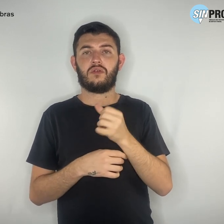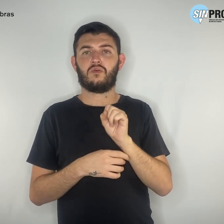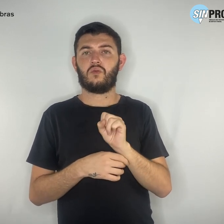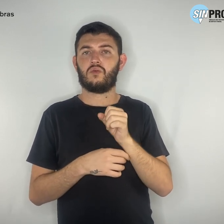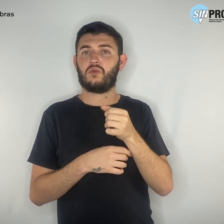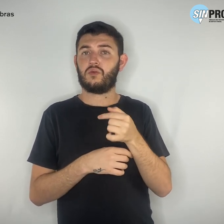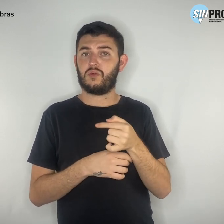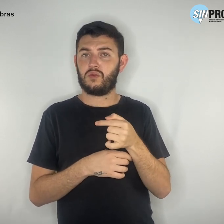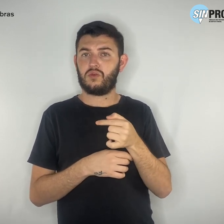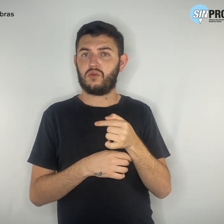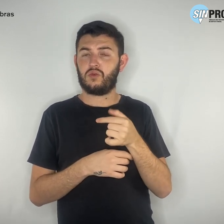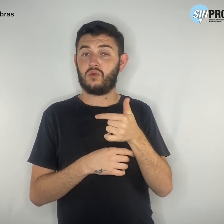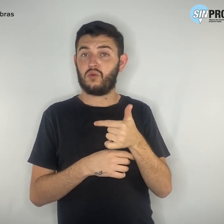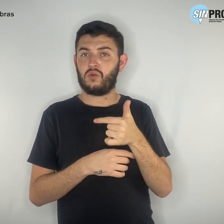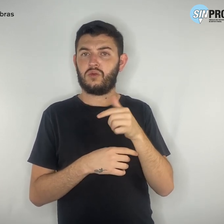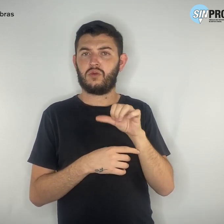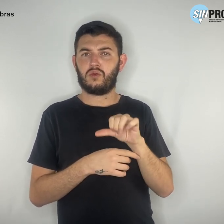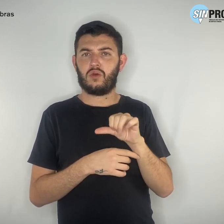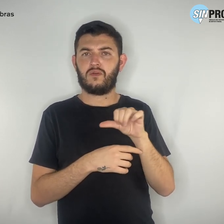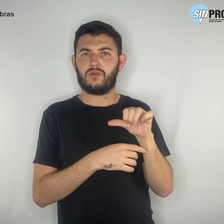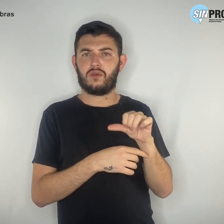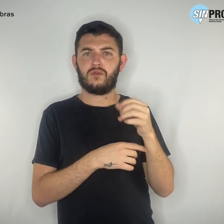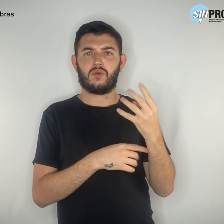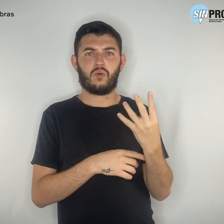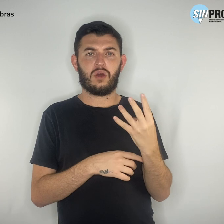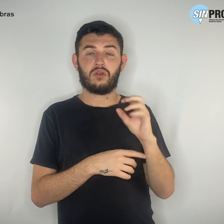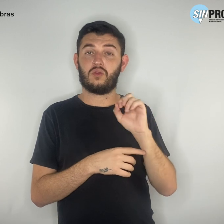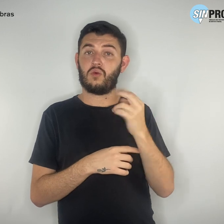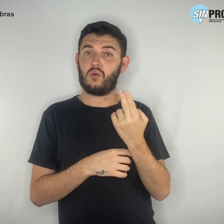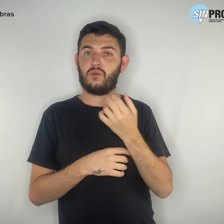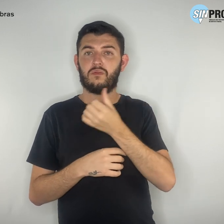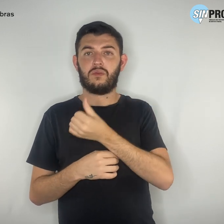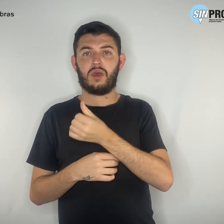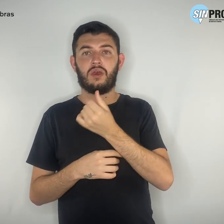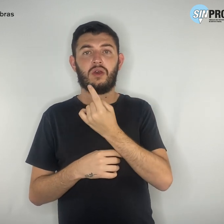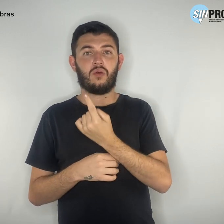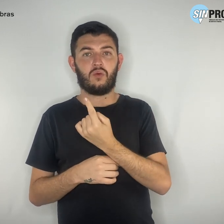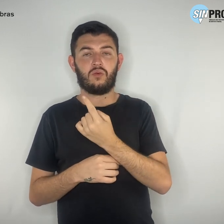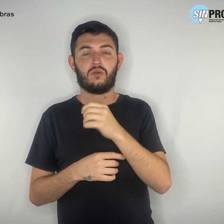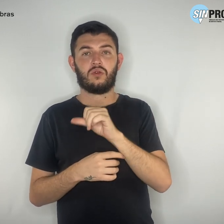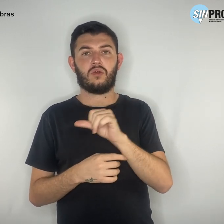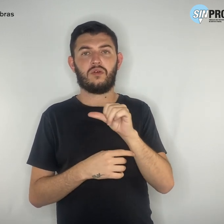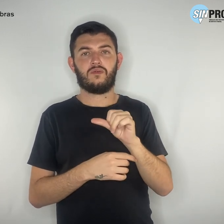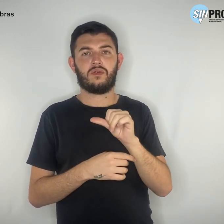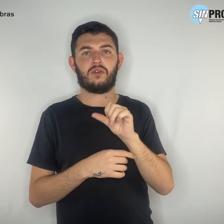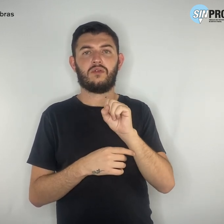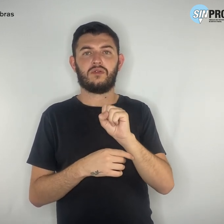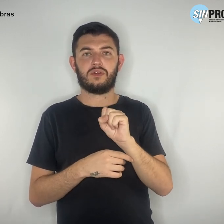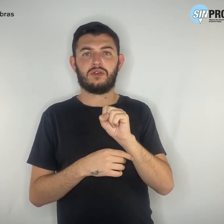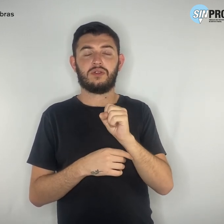-2994 ou 61-99-667